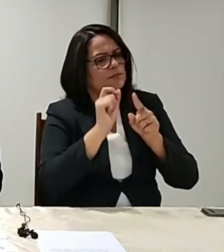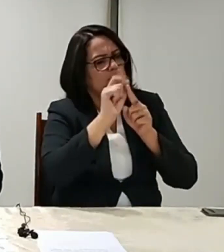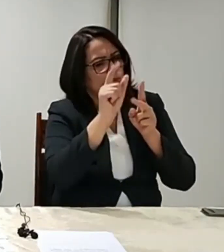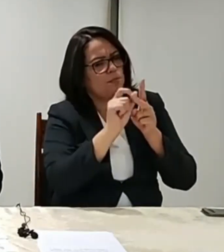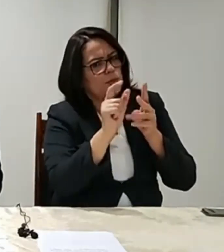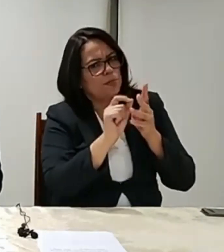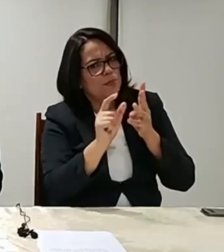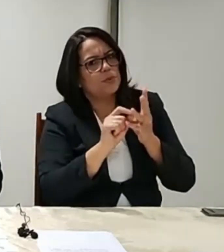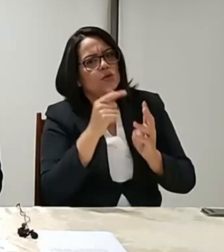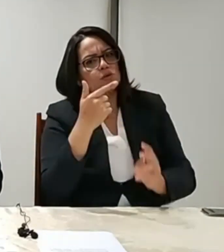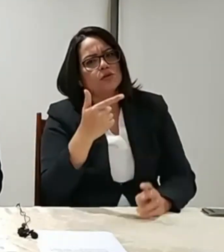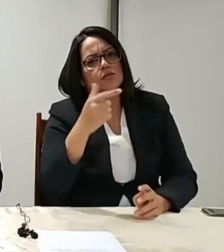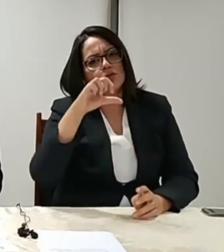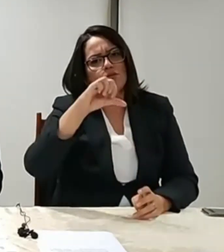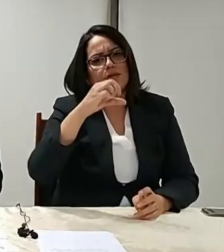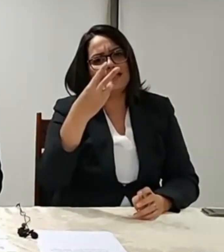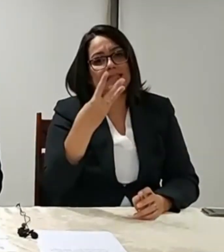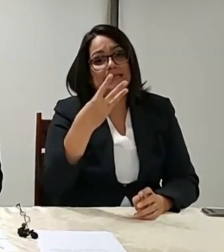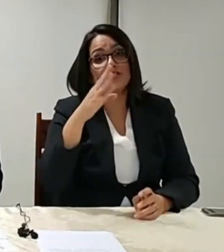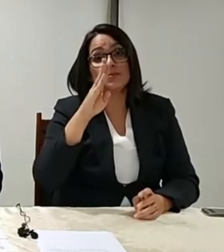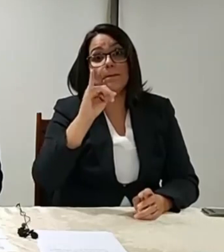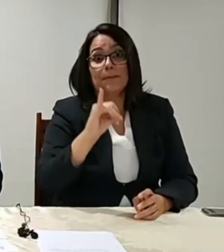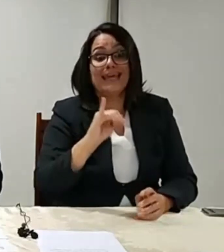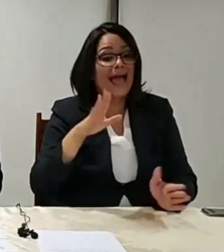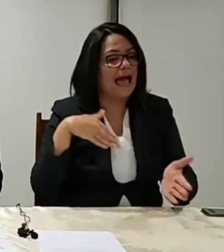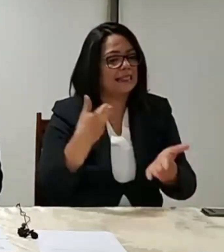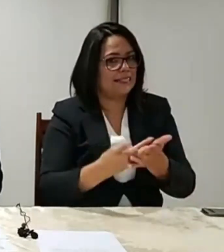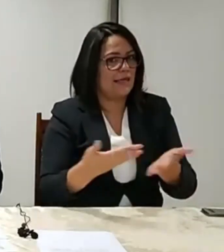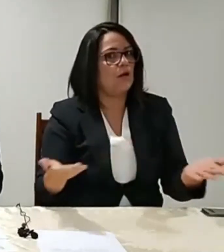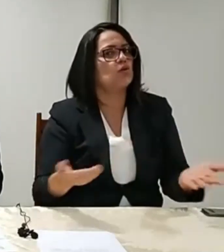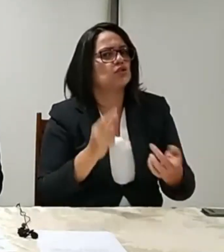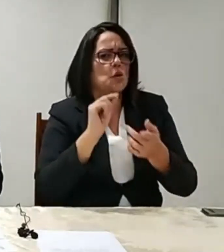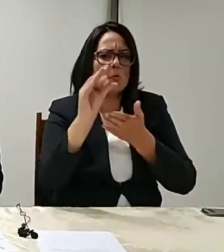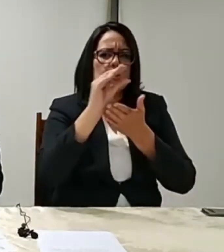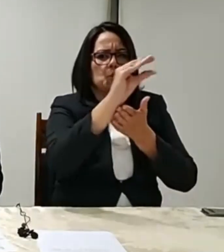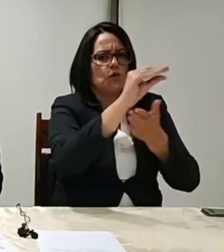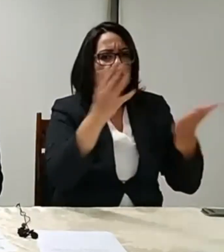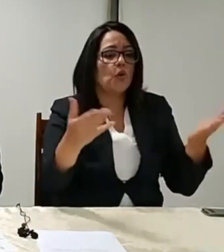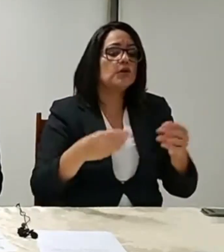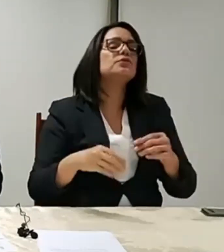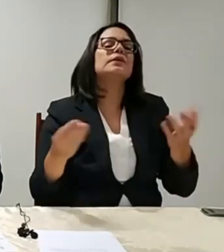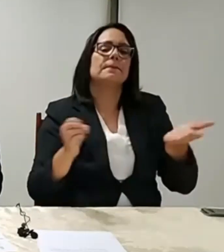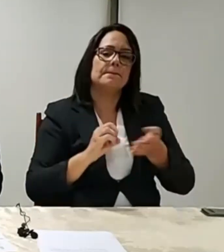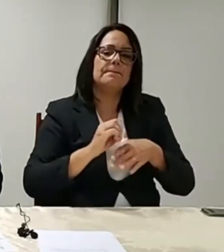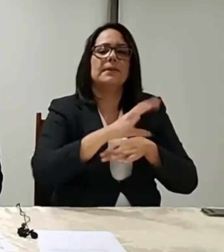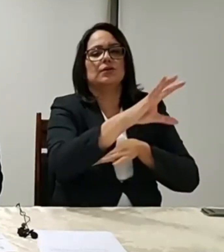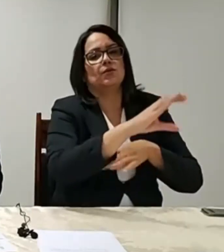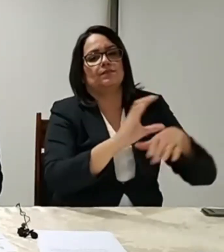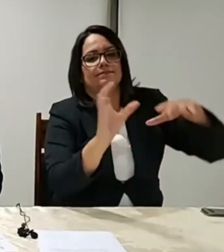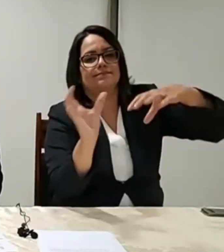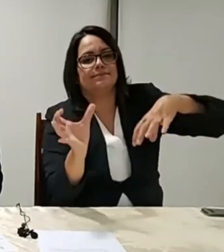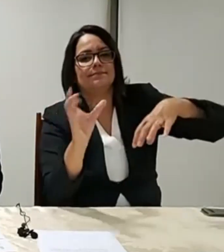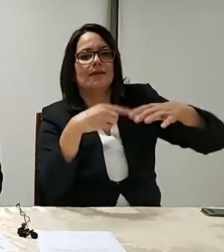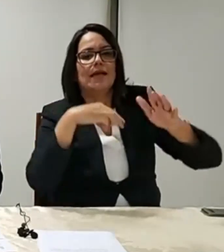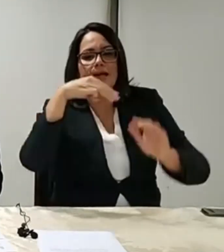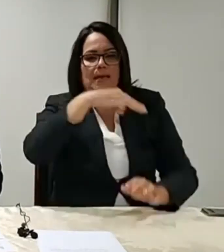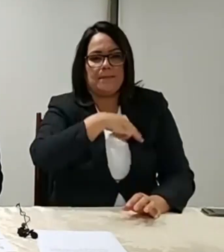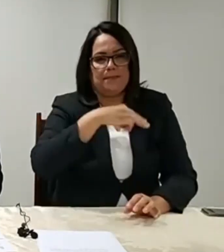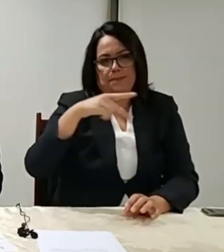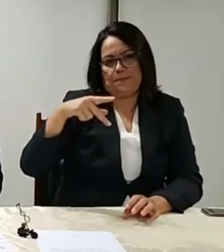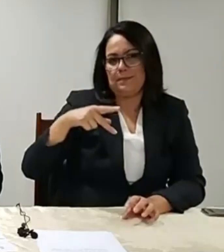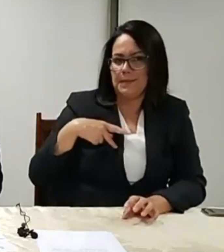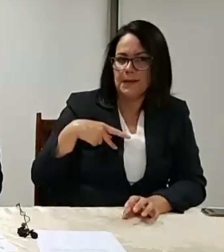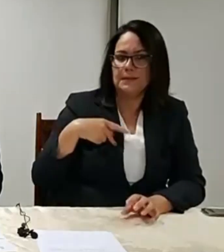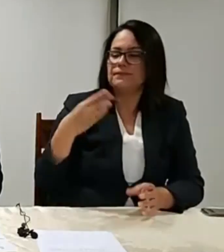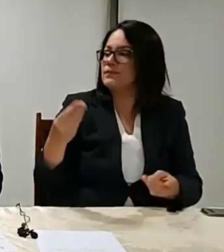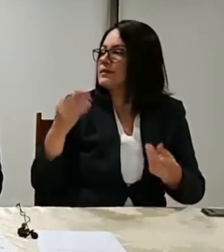293 bilhões até aqui. E hoje envia ao Congresso Nacional a mensagem com a medida provisória que autoriza agora, estamos